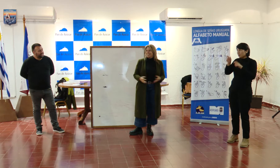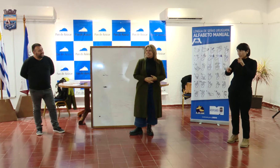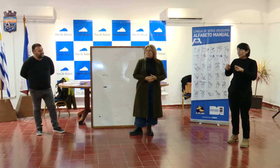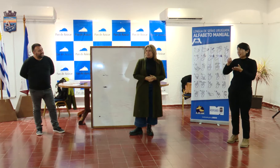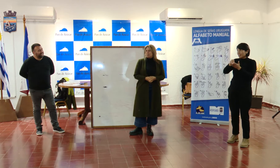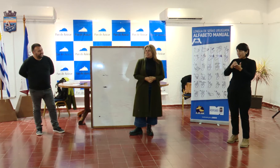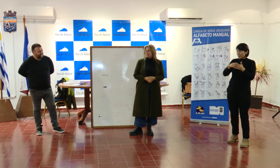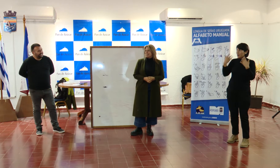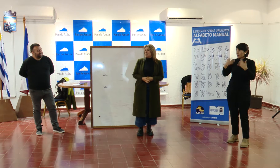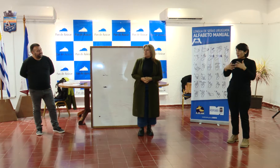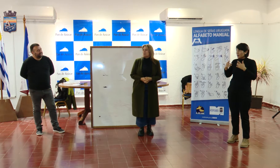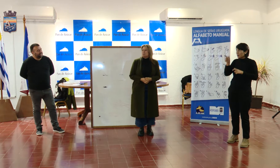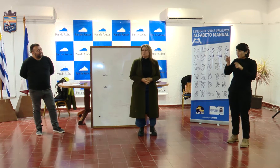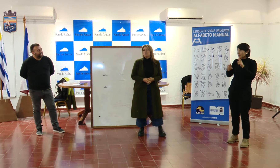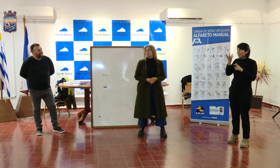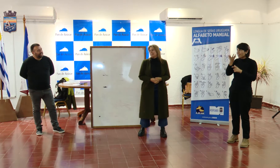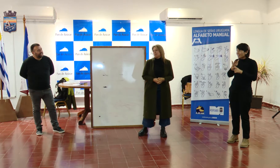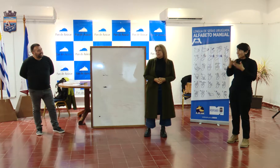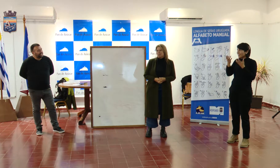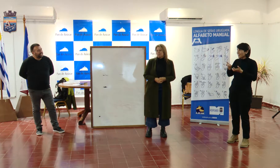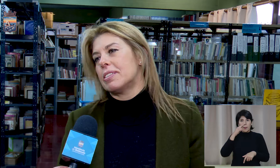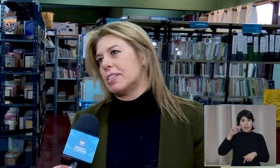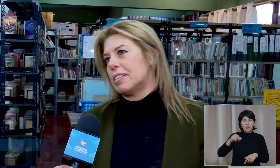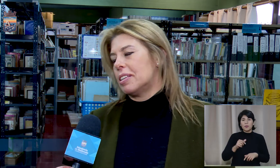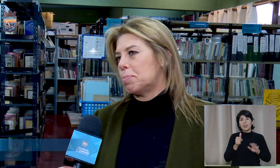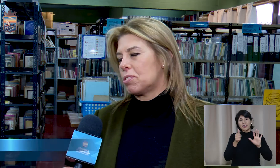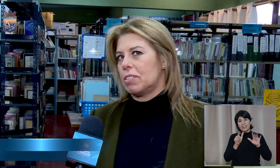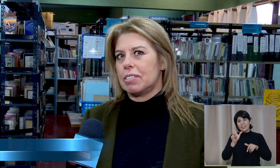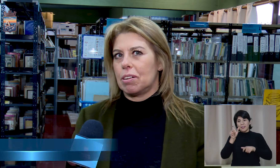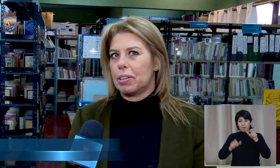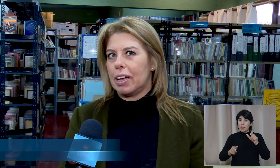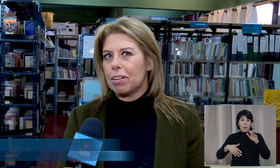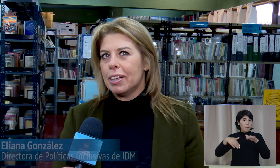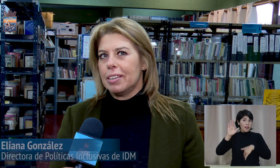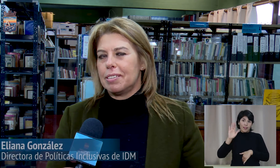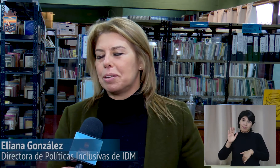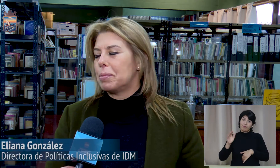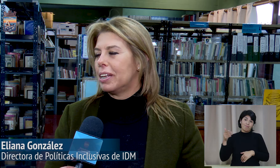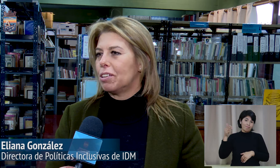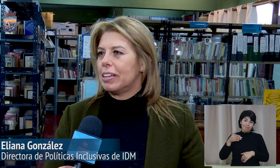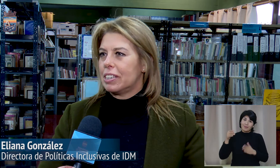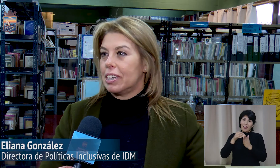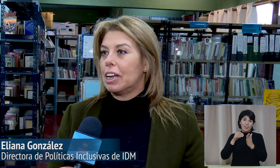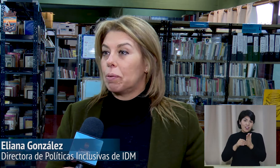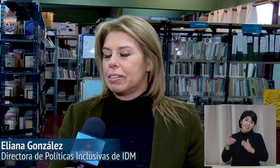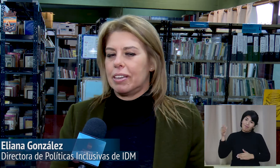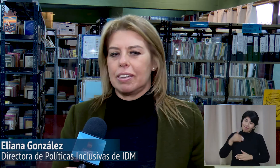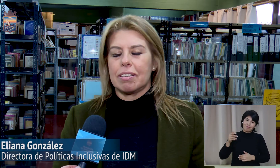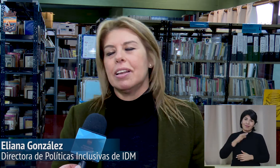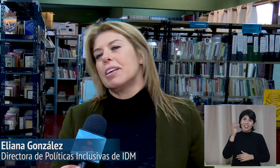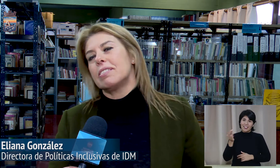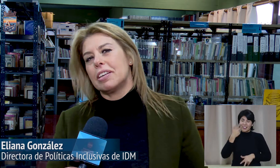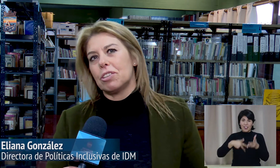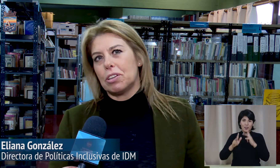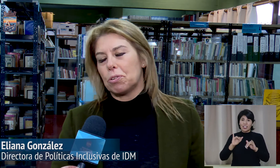Una gran alegría, una sorpresa enorme que en Pandilla Azúcar más de 67 personas se anotaron y siguen viniendo al taller de lengua de